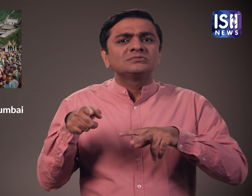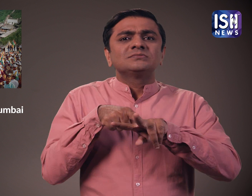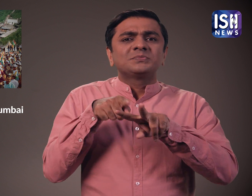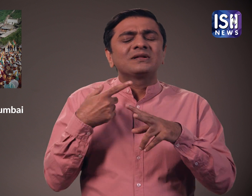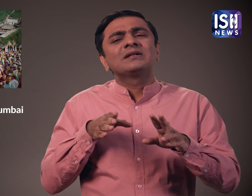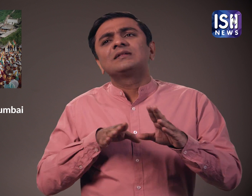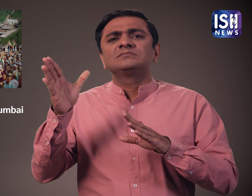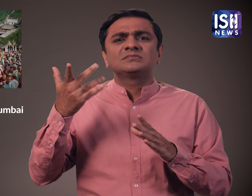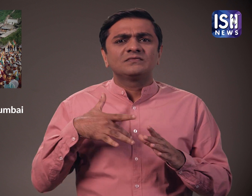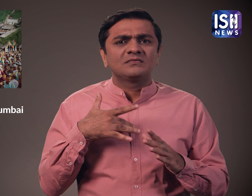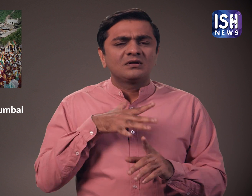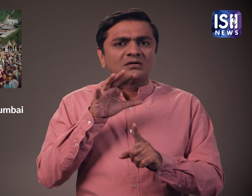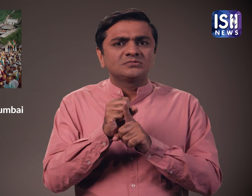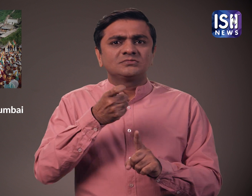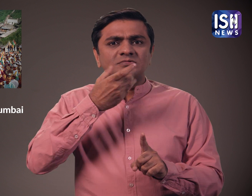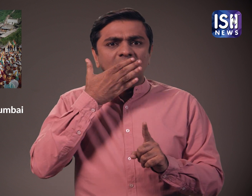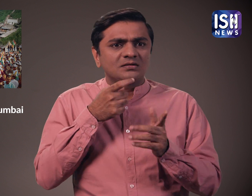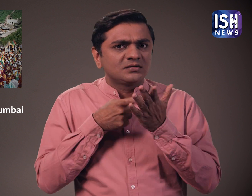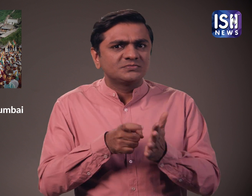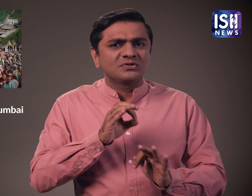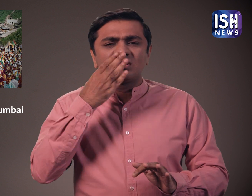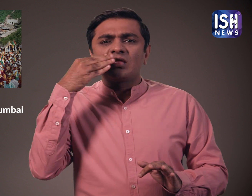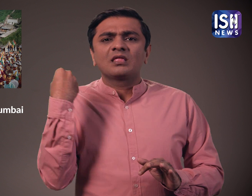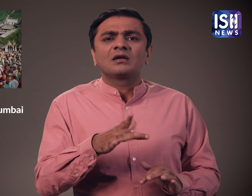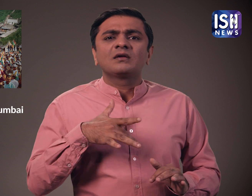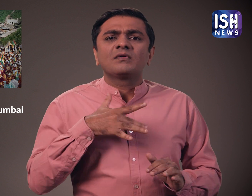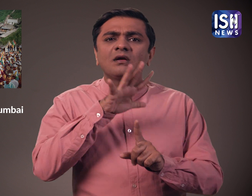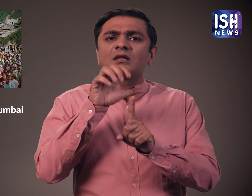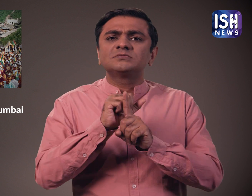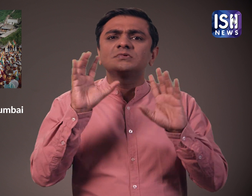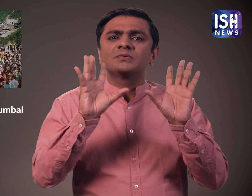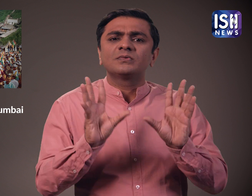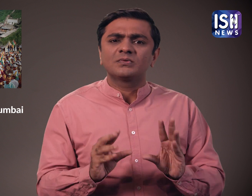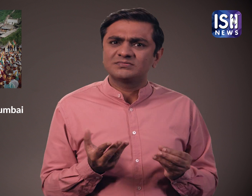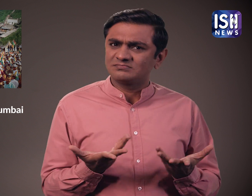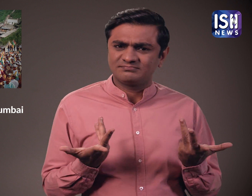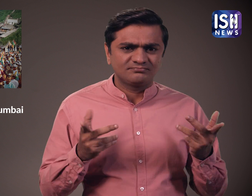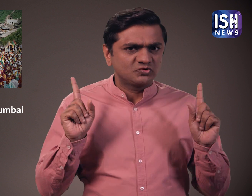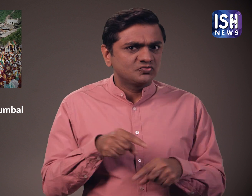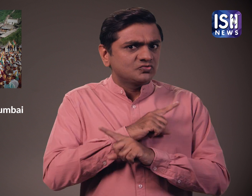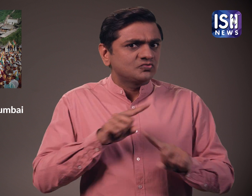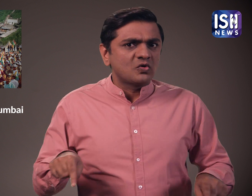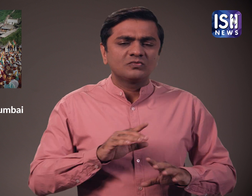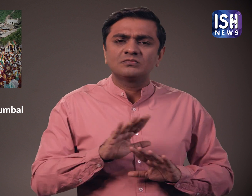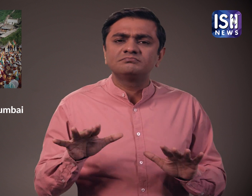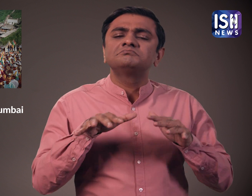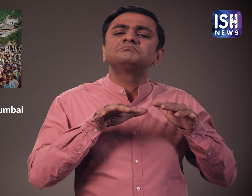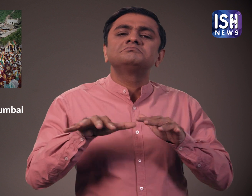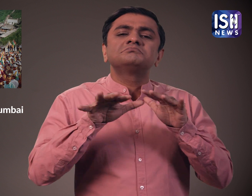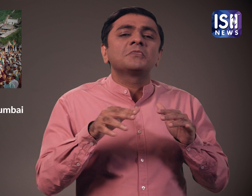पहन कर चले जाते हैं। वे हमारी जैन परंपराओं का अपमान करते हैं। हम पूरी तरह इसके खिलाफ हैं और इसलिए हम विरोध कर